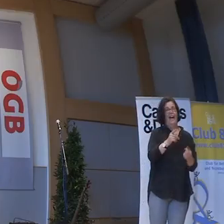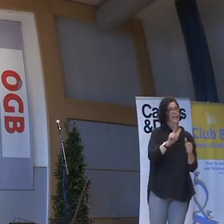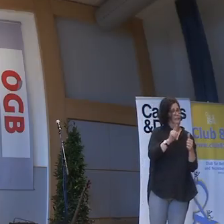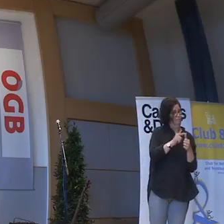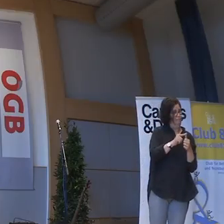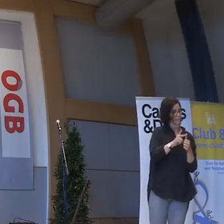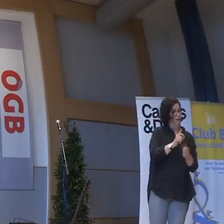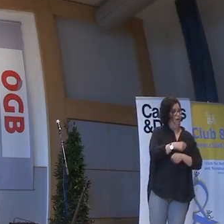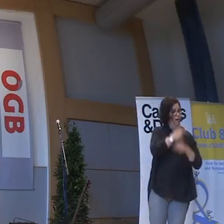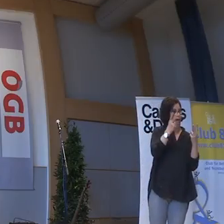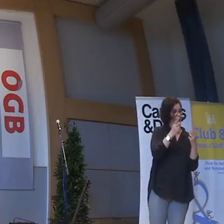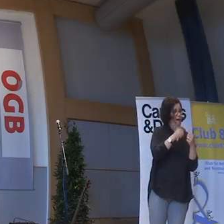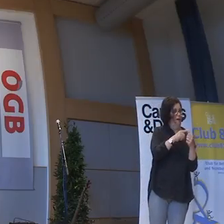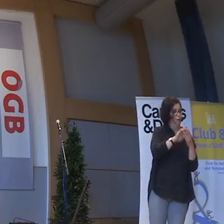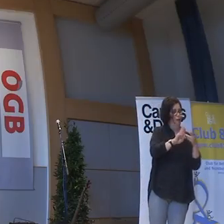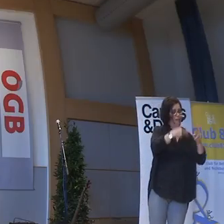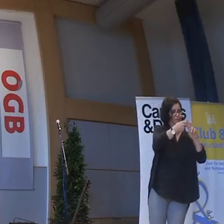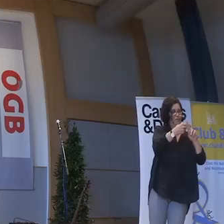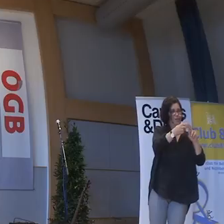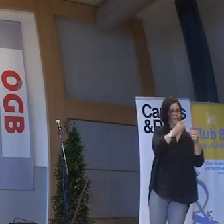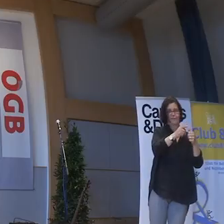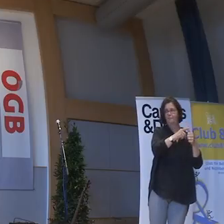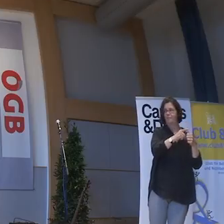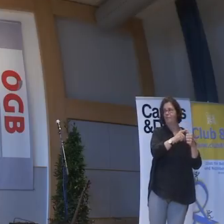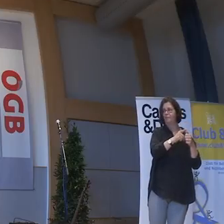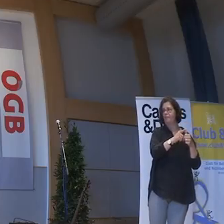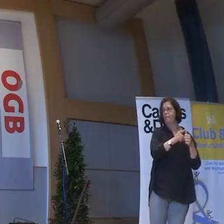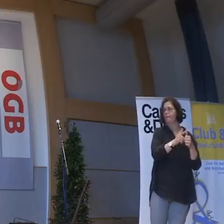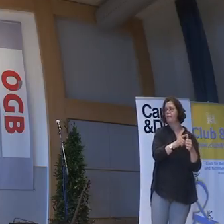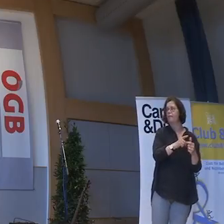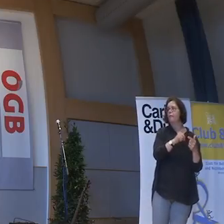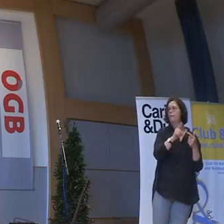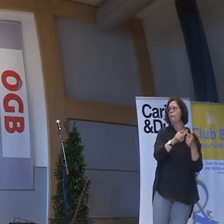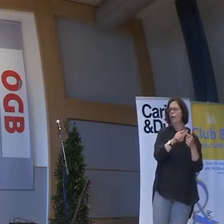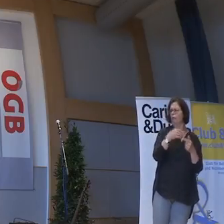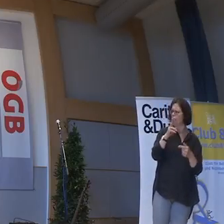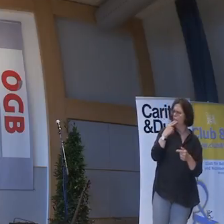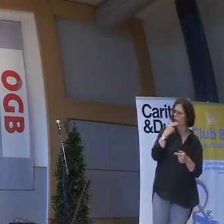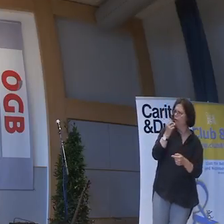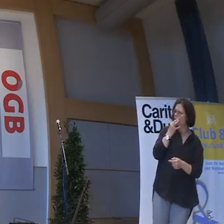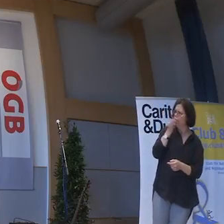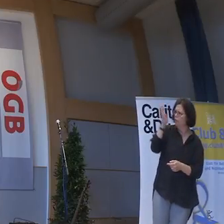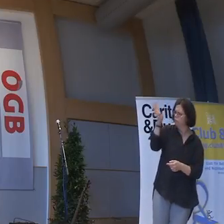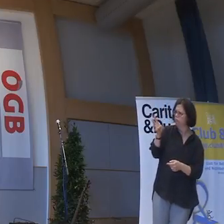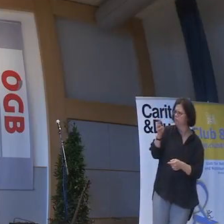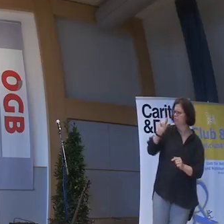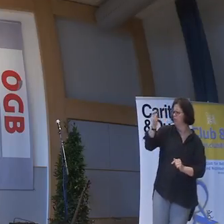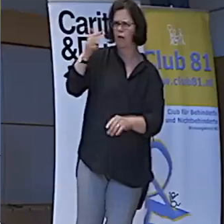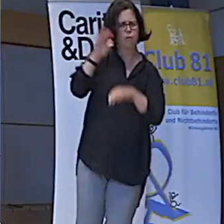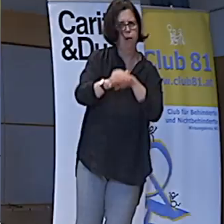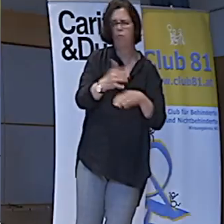Frage beantwortet wurde, ist dem einen oder anderen, der genau geschaut hat. Nur was aufgefallen.